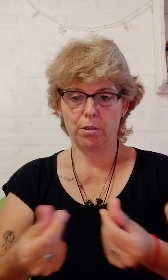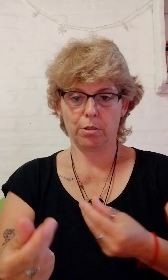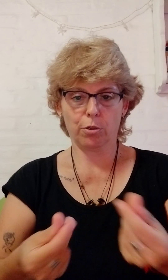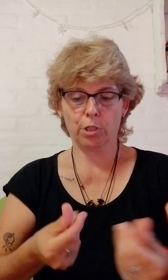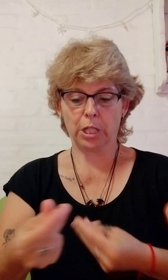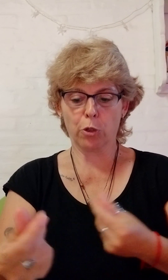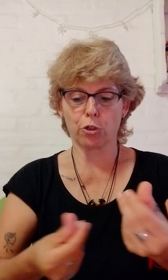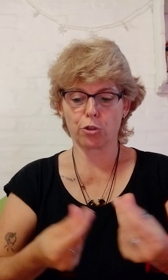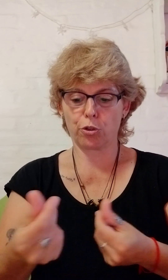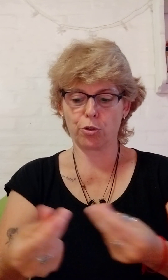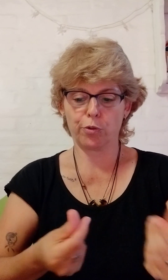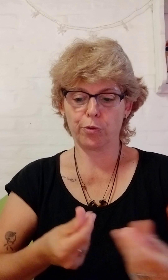Contador.